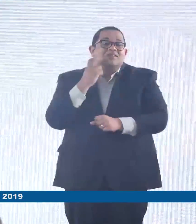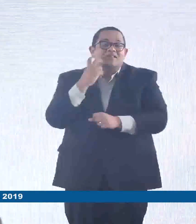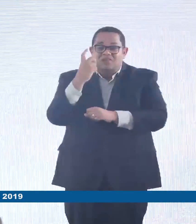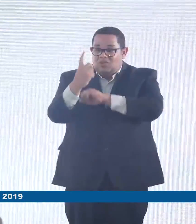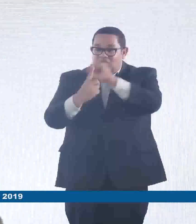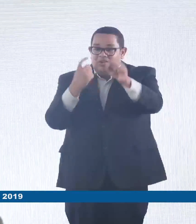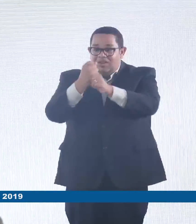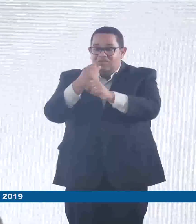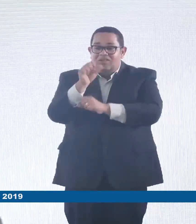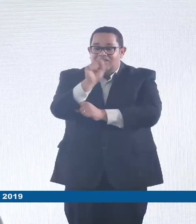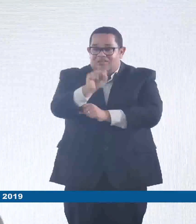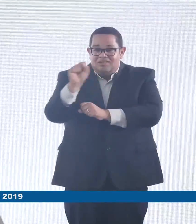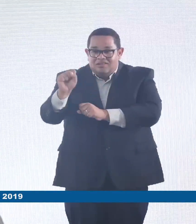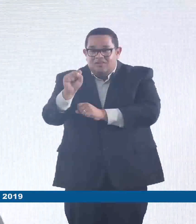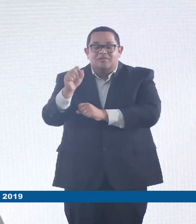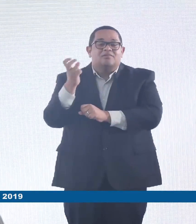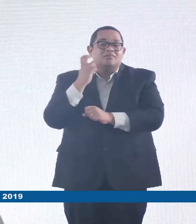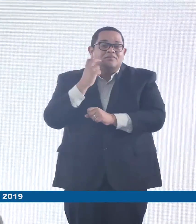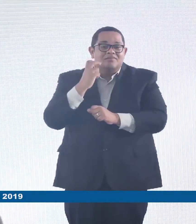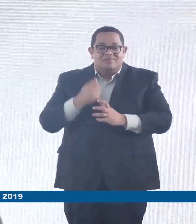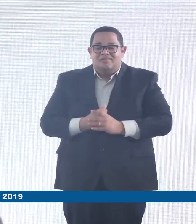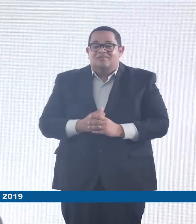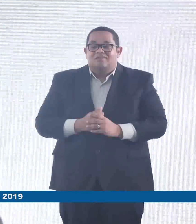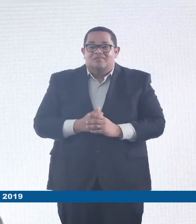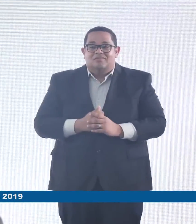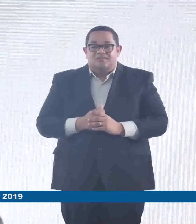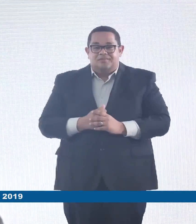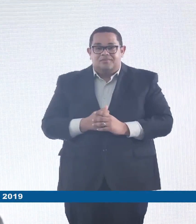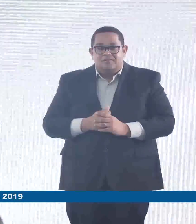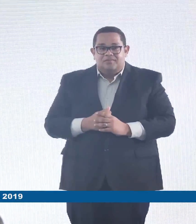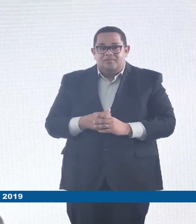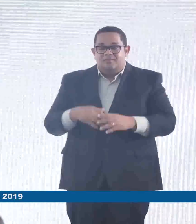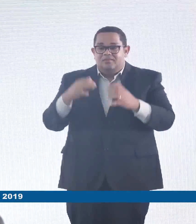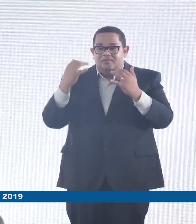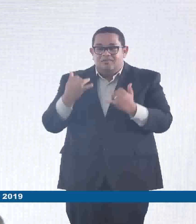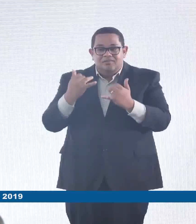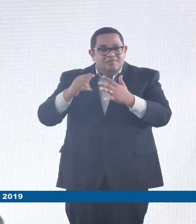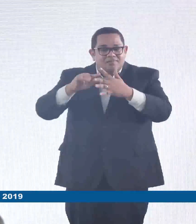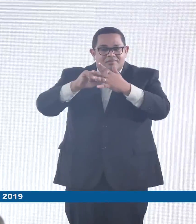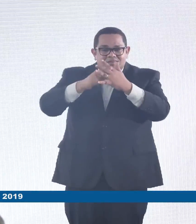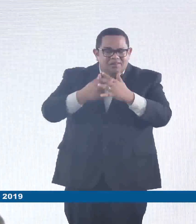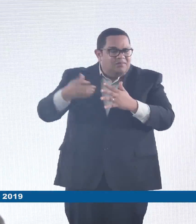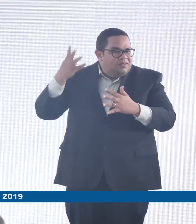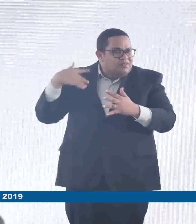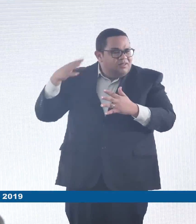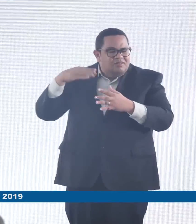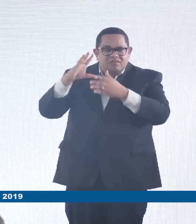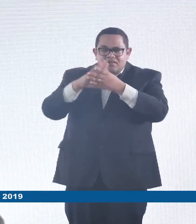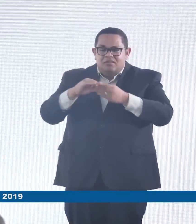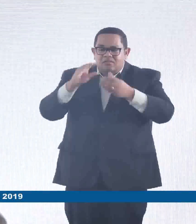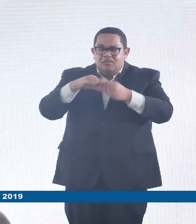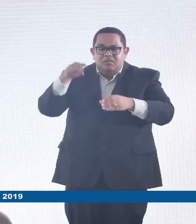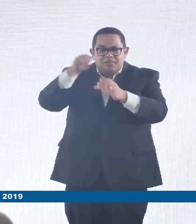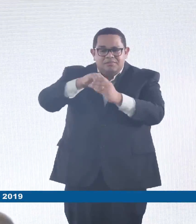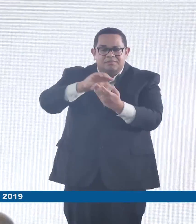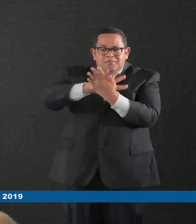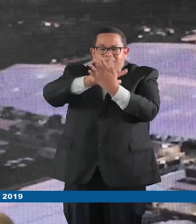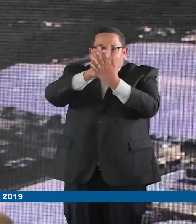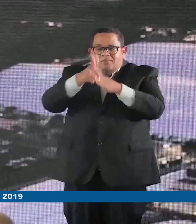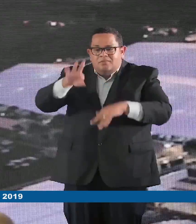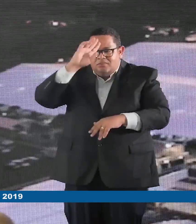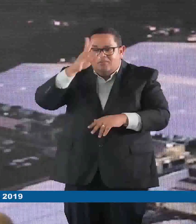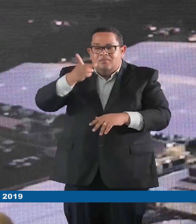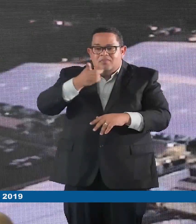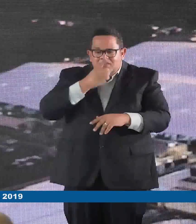damos continuidad a una historia que el Banco Popular Dominicano ideó, consolidó y ha mantenido